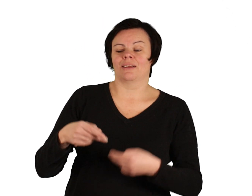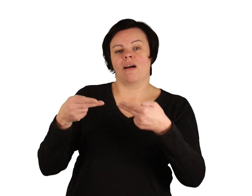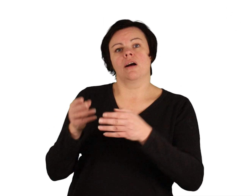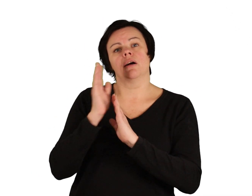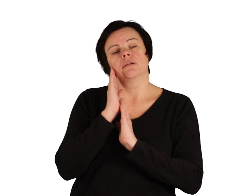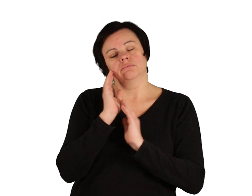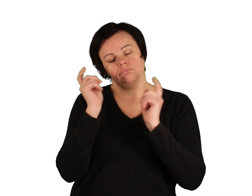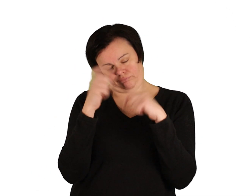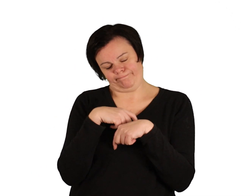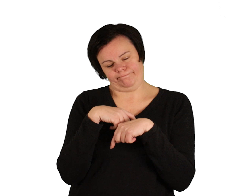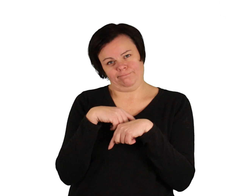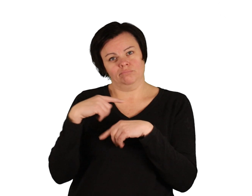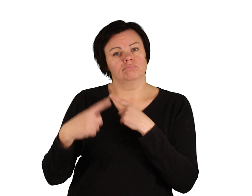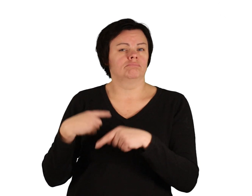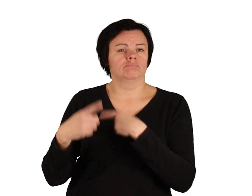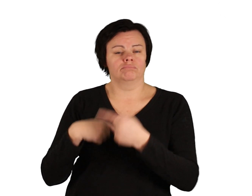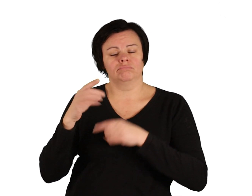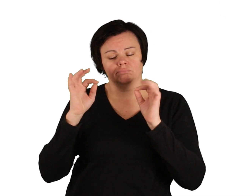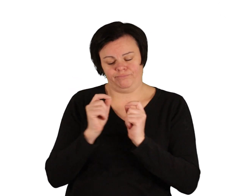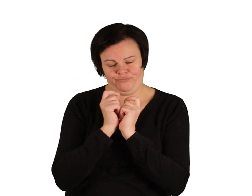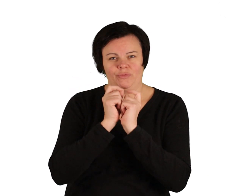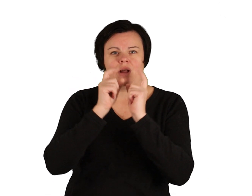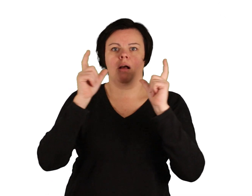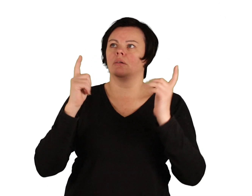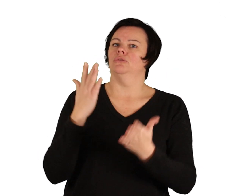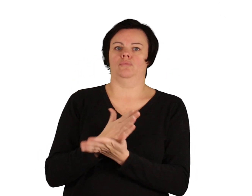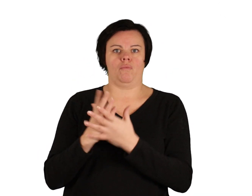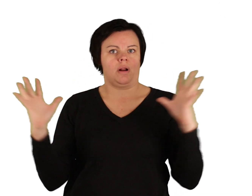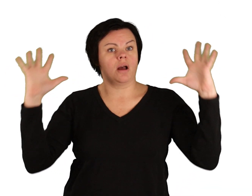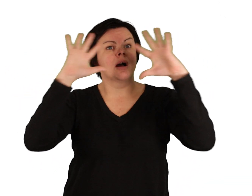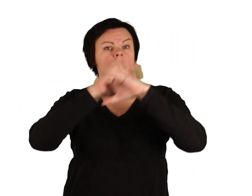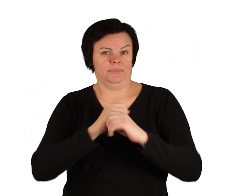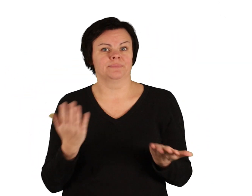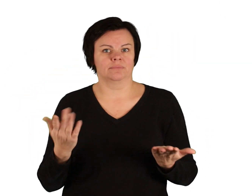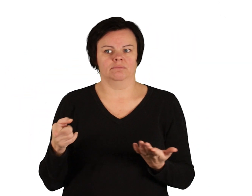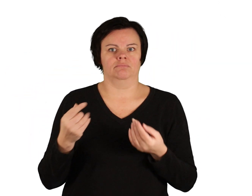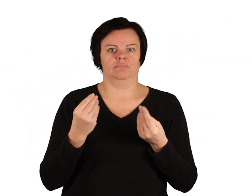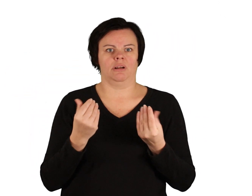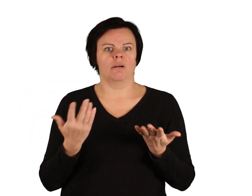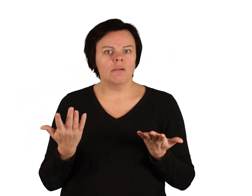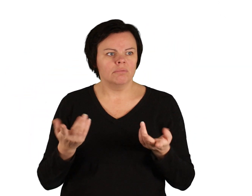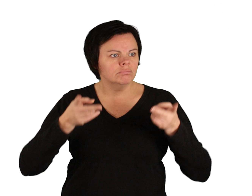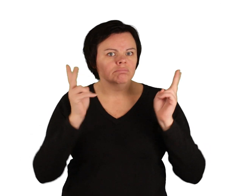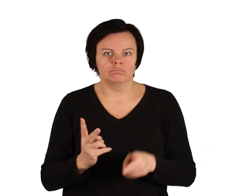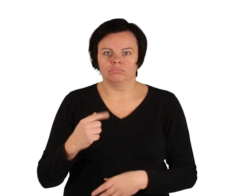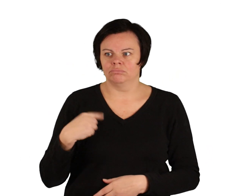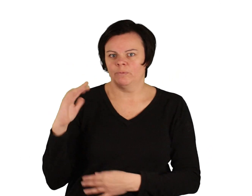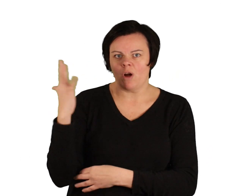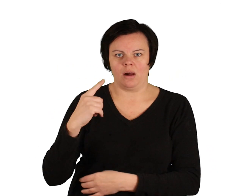Die Kinder schliefen ein und als sie wach wurden, war der Abend längst hereingebrochen. Da